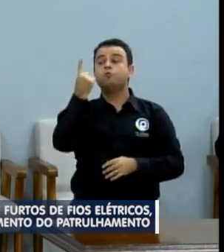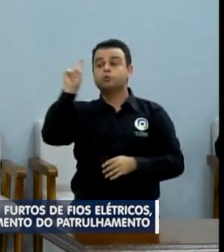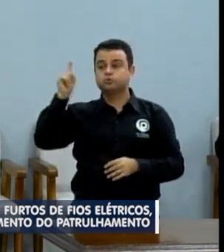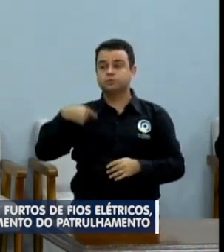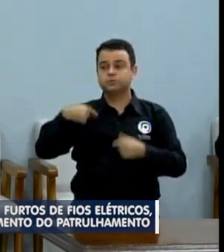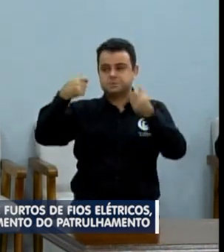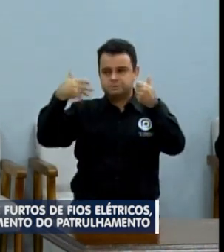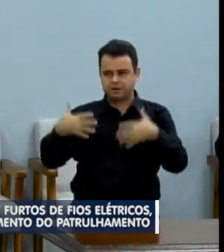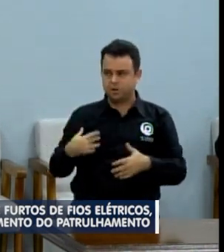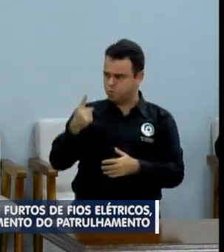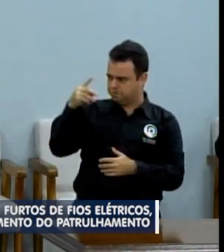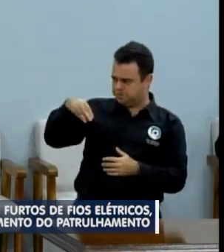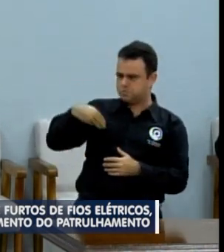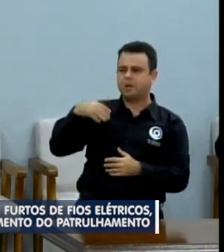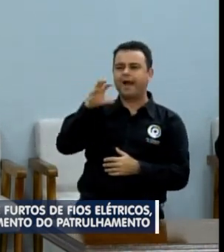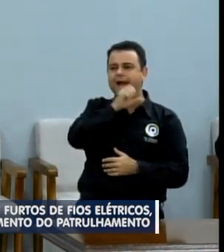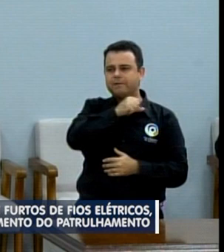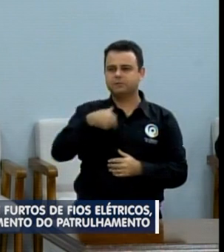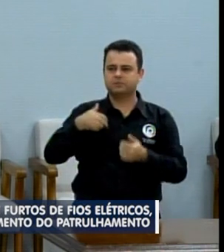faltando um minuto,